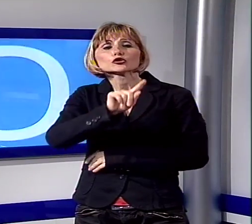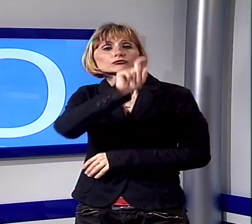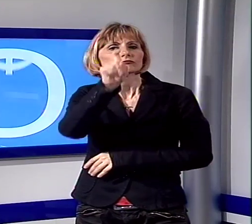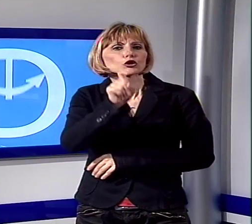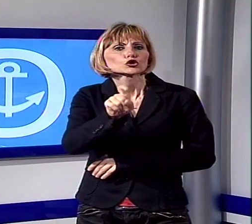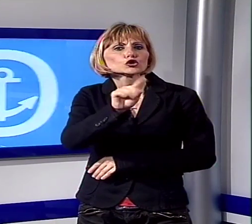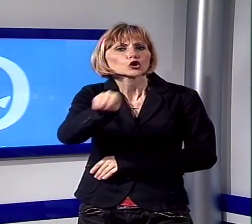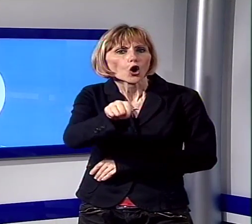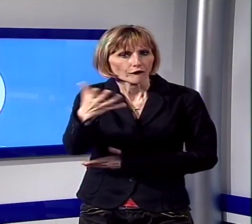'inquinamento.